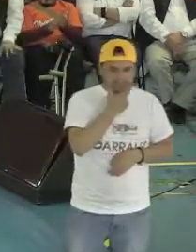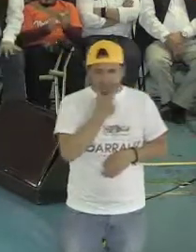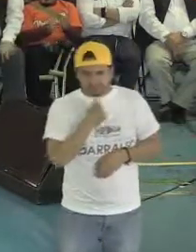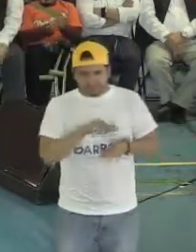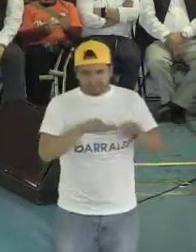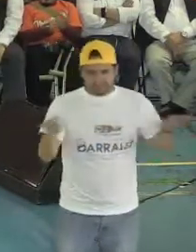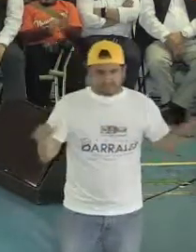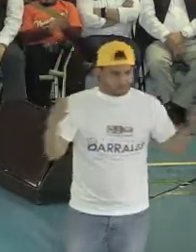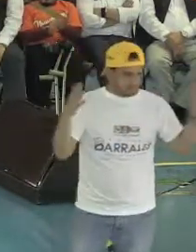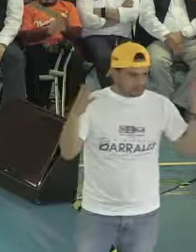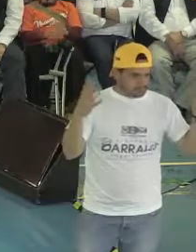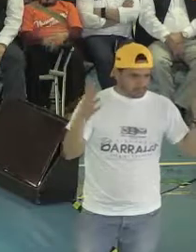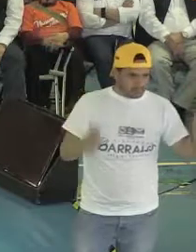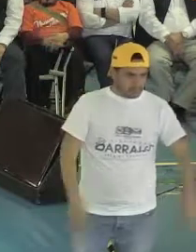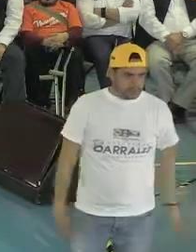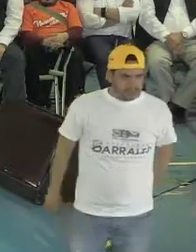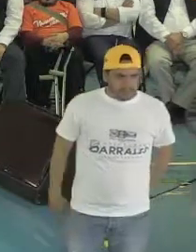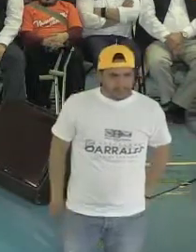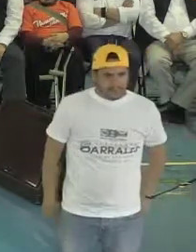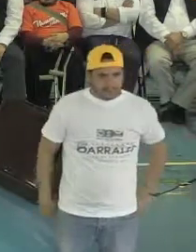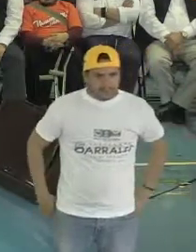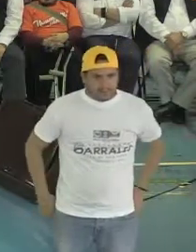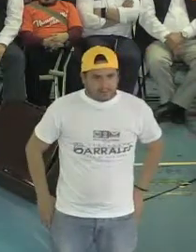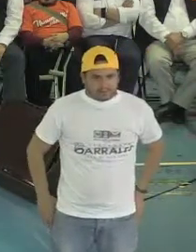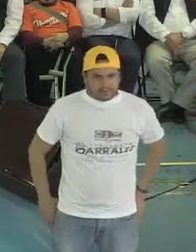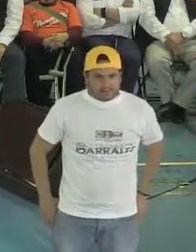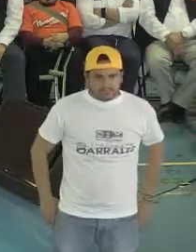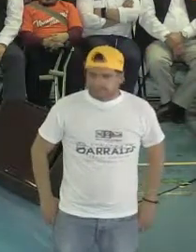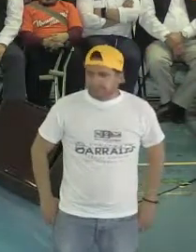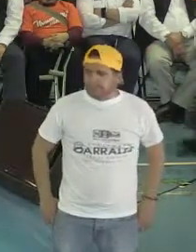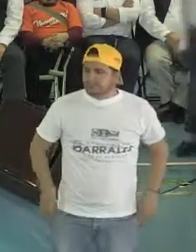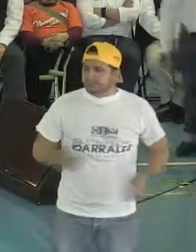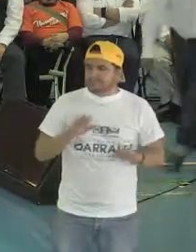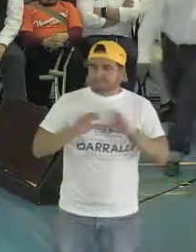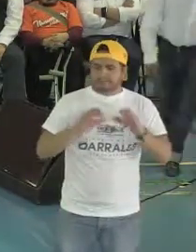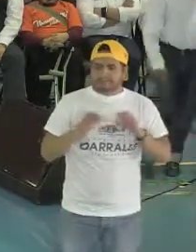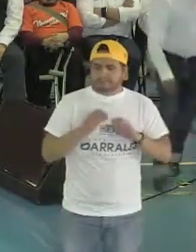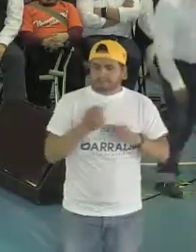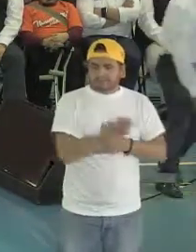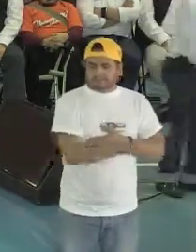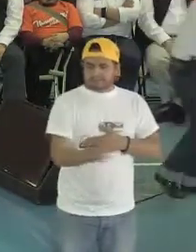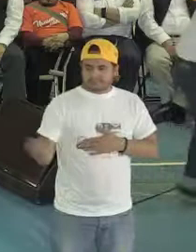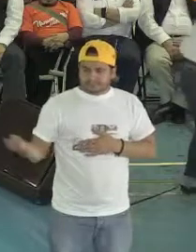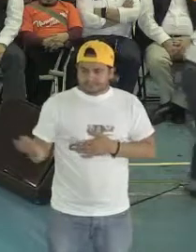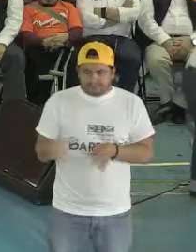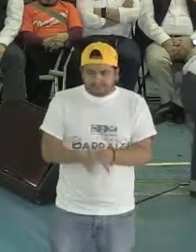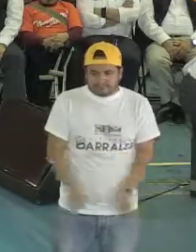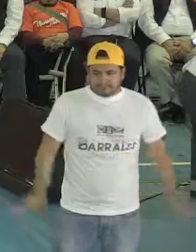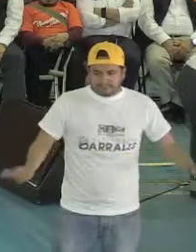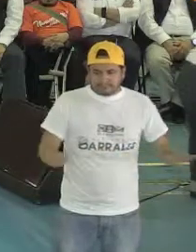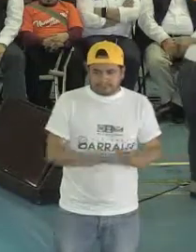Yo solamente quiero concluir comentando con ustedes. Es muy importante la